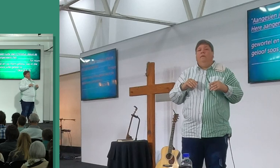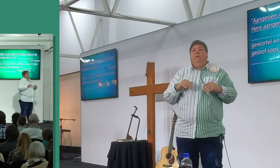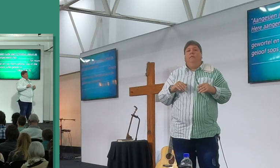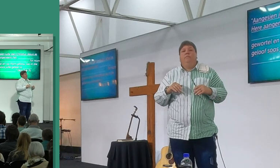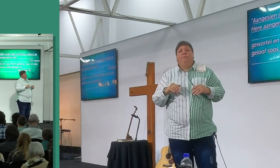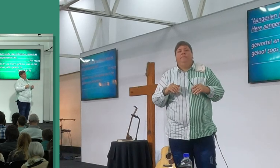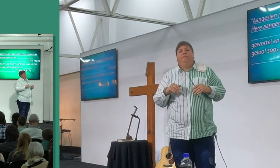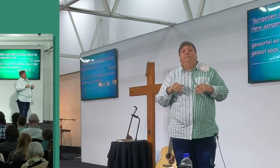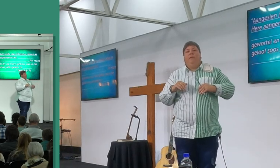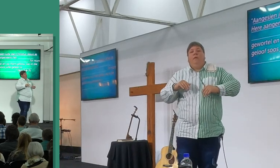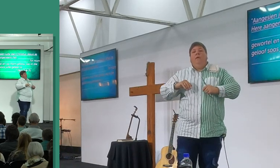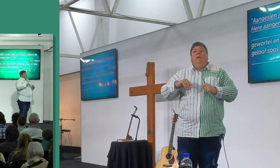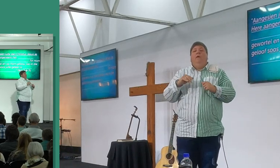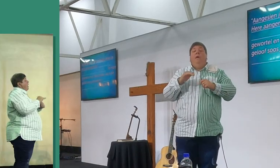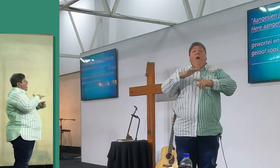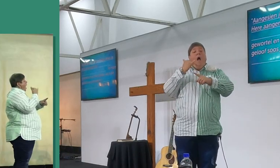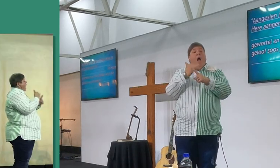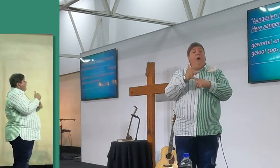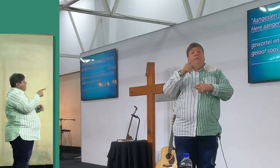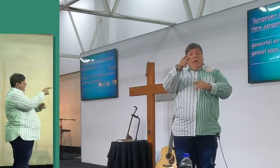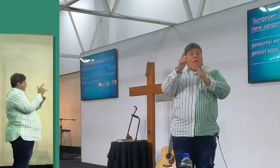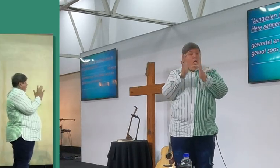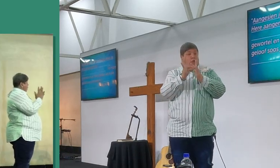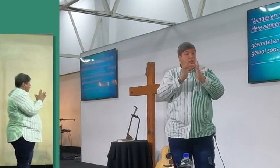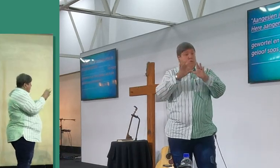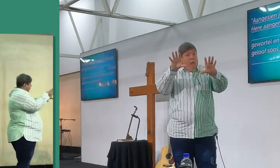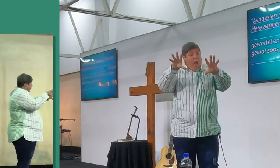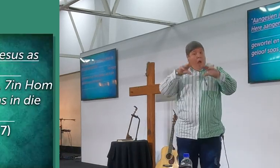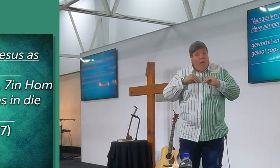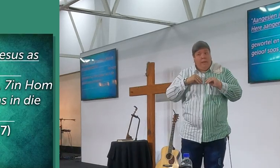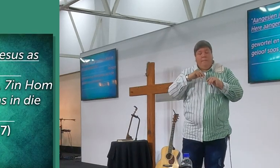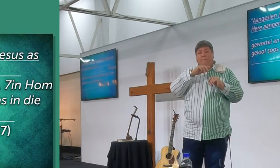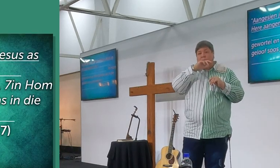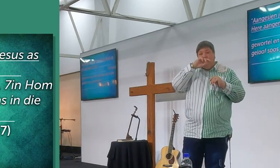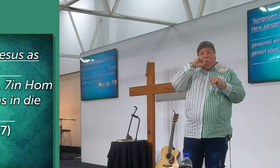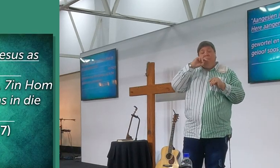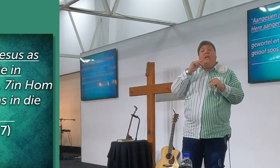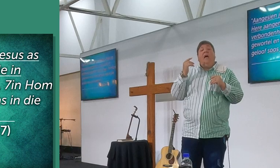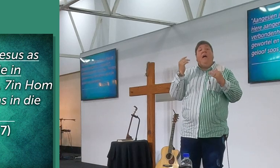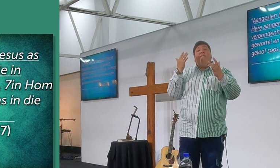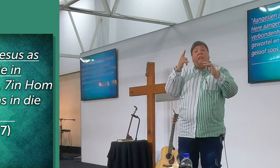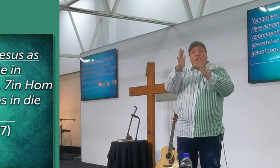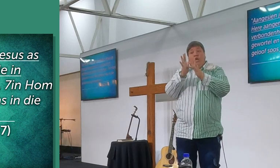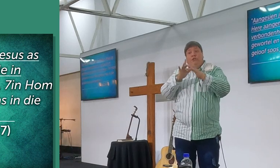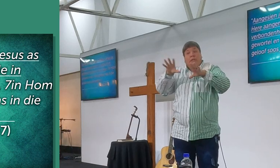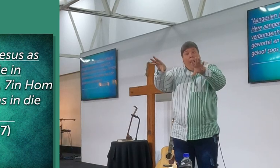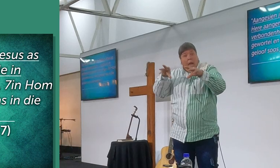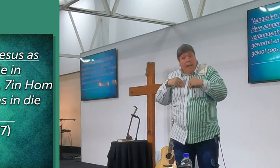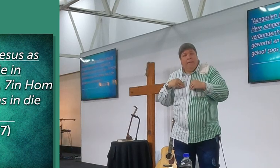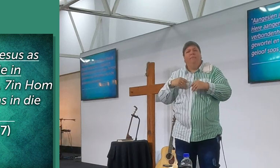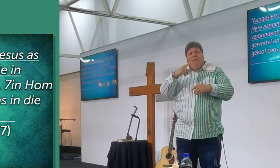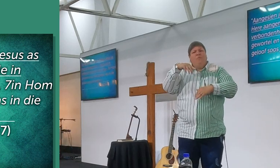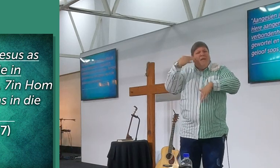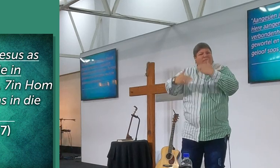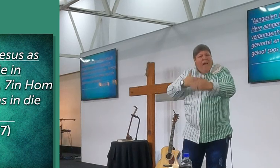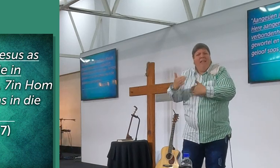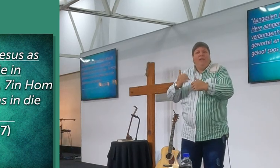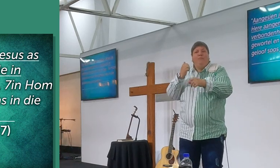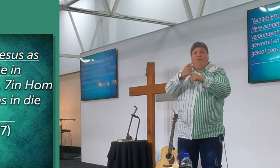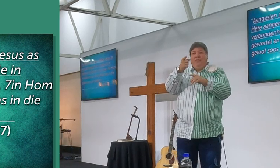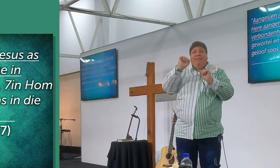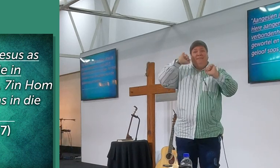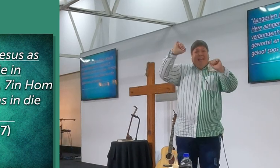of een voorveronderstelling, as jy Jesus aangeneem het, as die volgende wat, so aangezien jylle dan, Jesus aangeneem het, gaan verder, moet jylle in